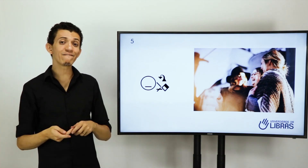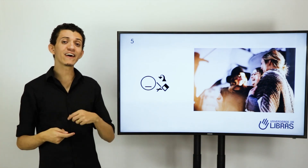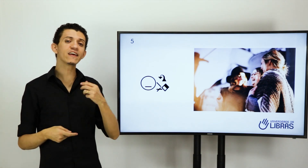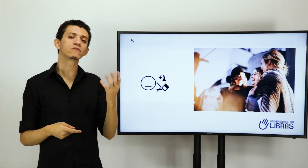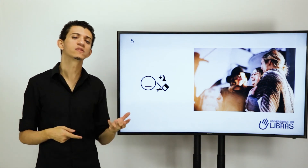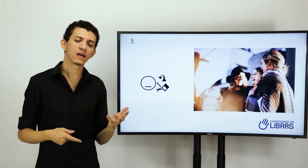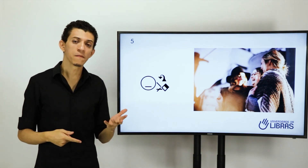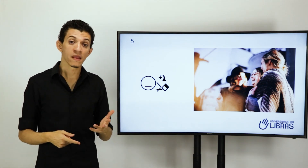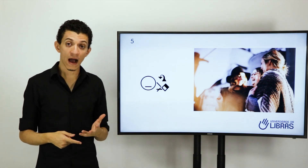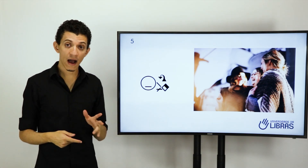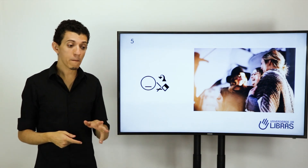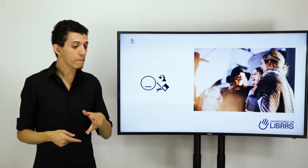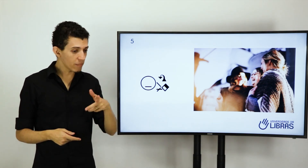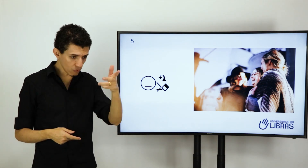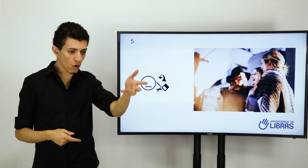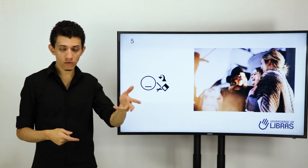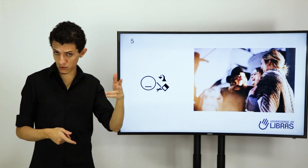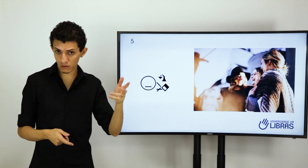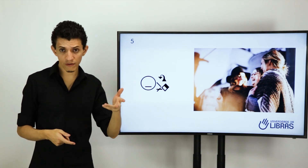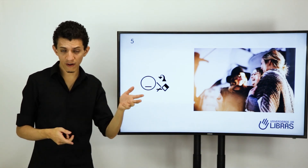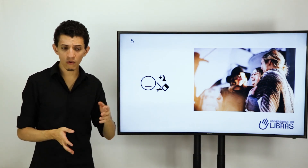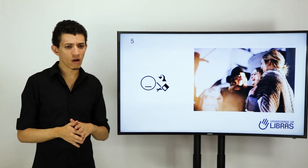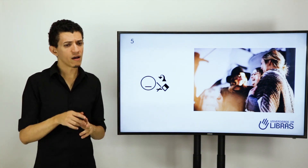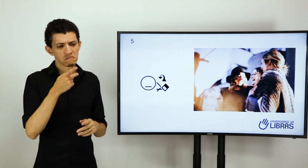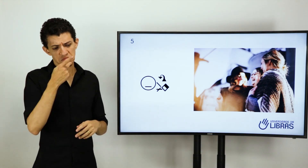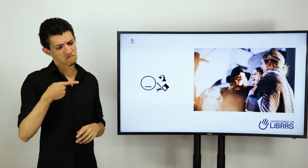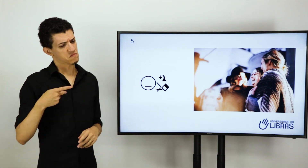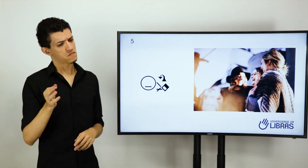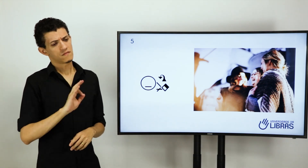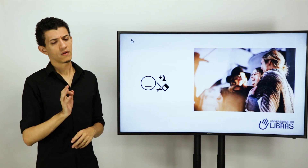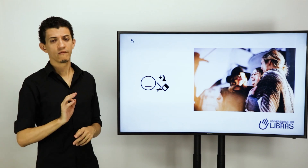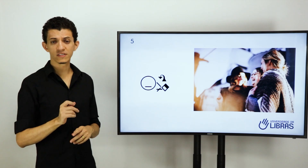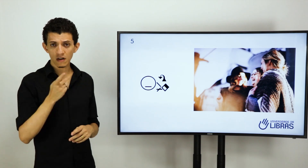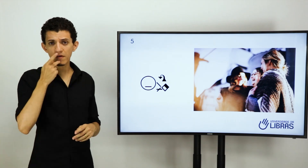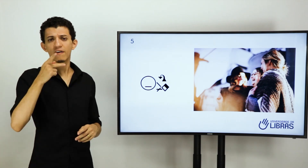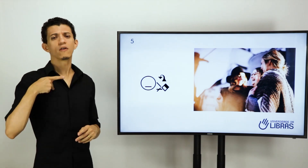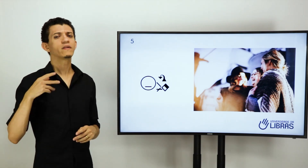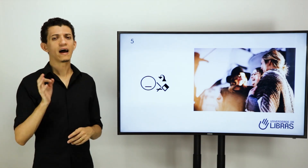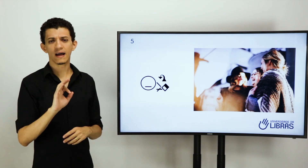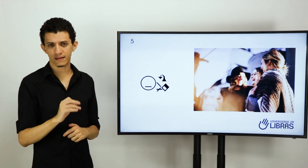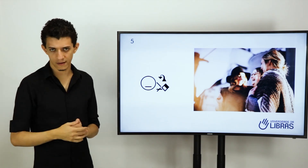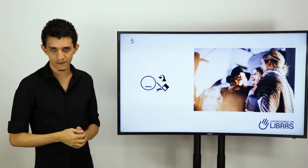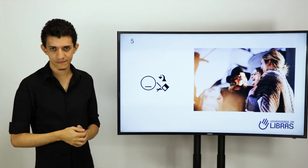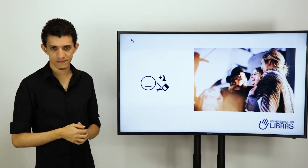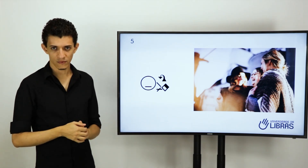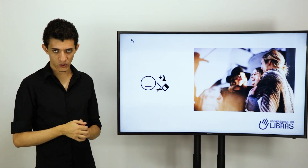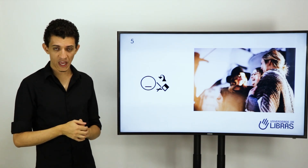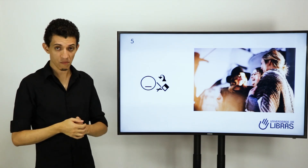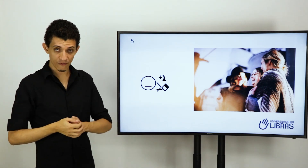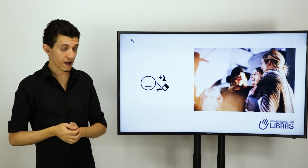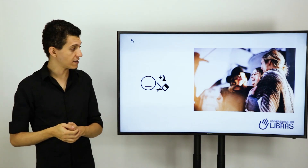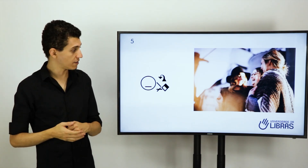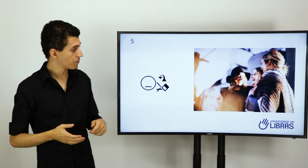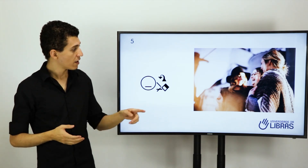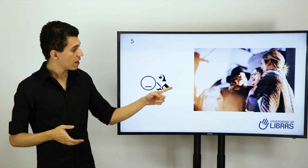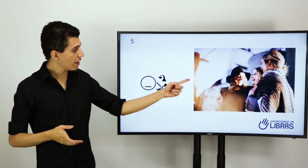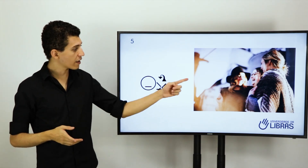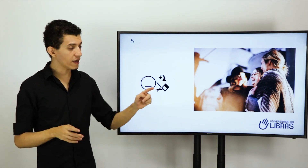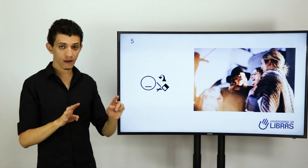referindo-se a um outro surdo que falou. Você não me falou nada. Ok? É uma frase. E aqui,